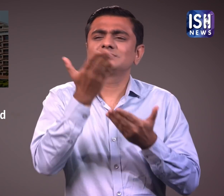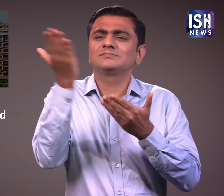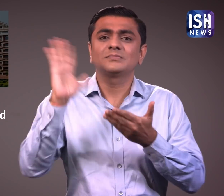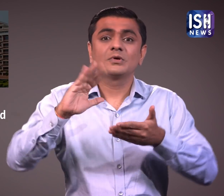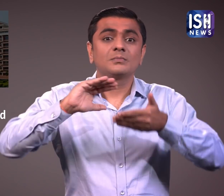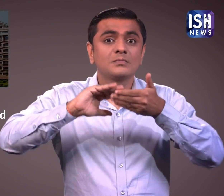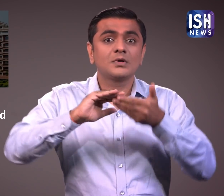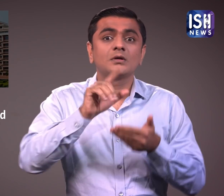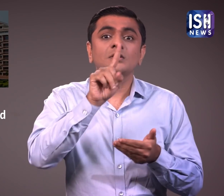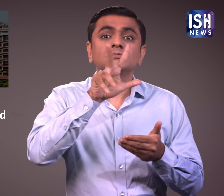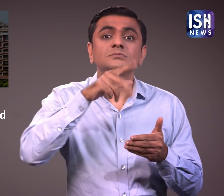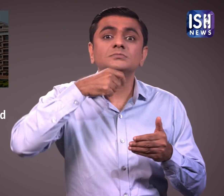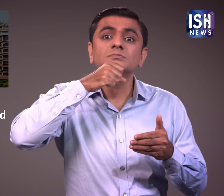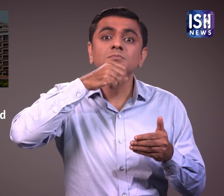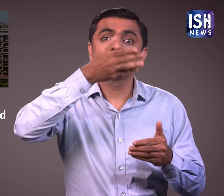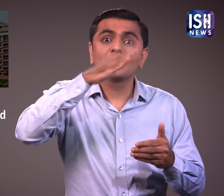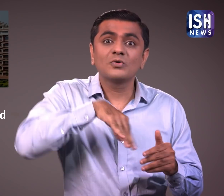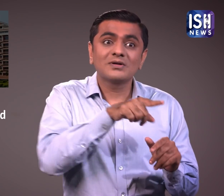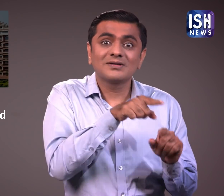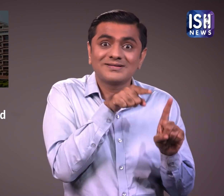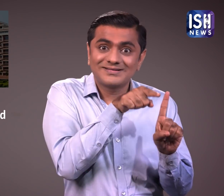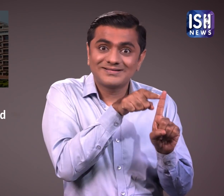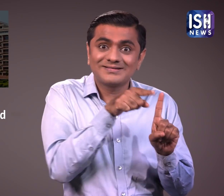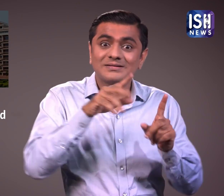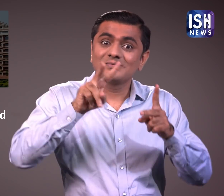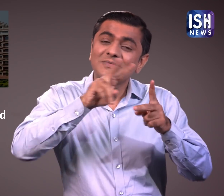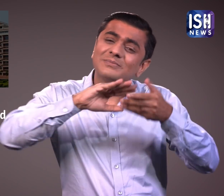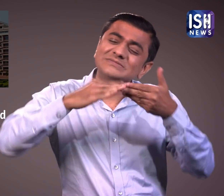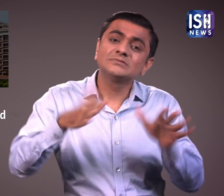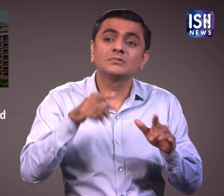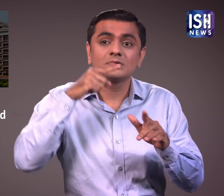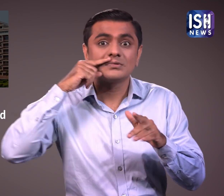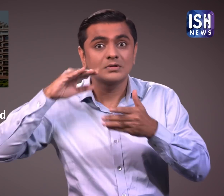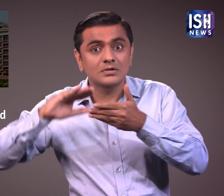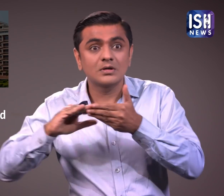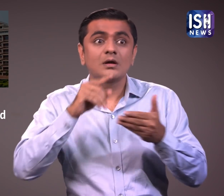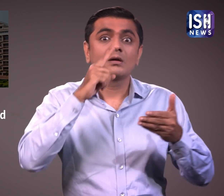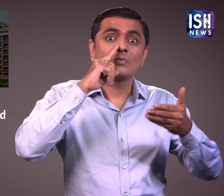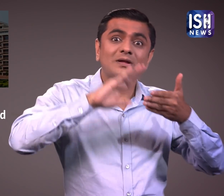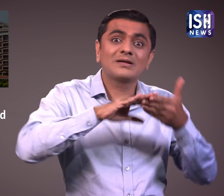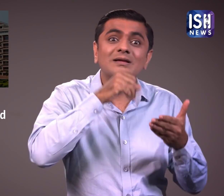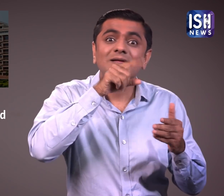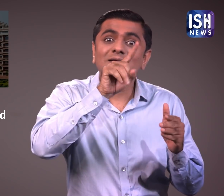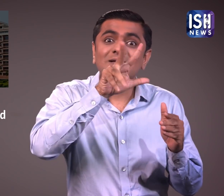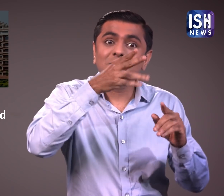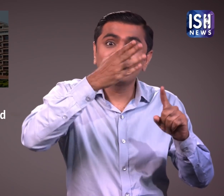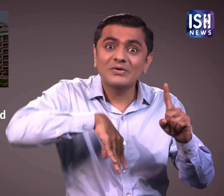विवा में बलपूर्वक यौन करना तभी अपराध है जब पत्नी की आयू 18 वर्ष से कम हो